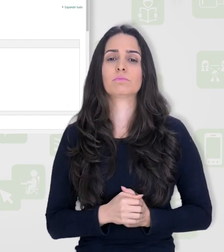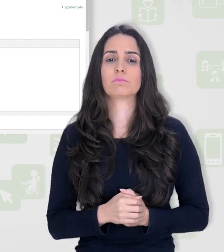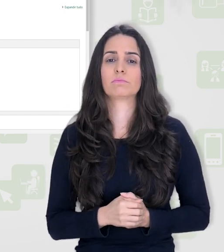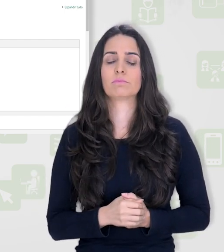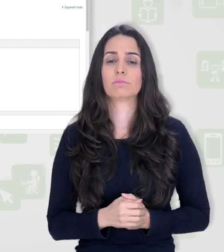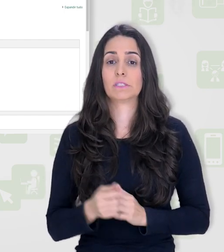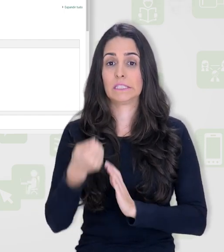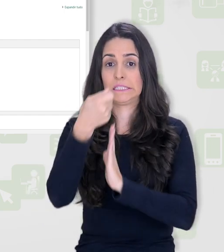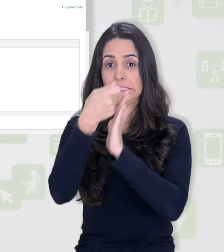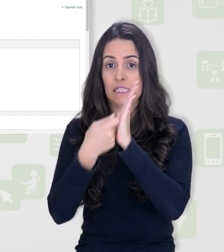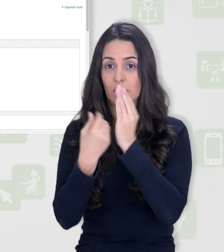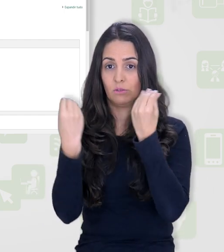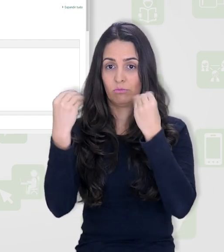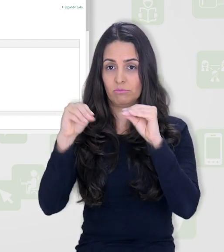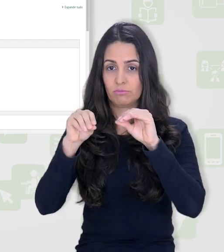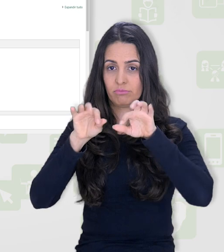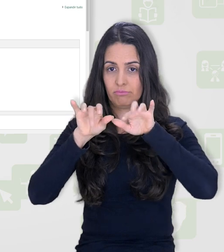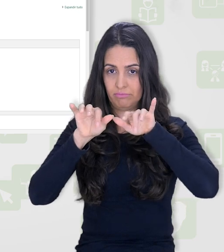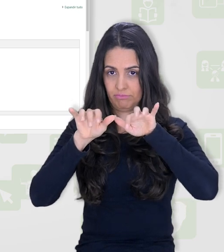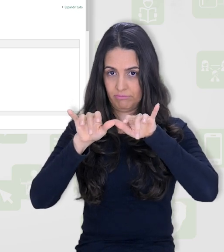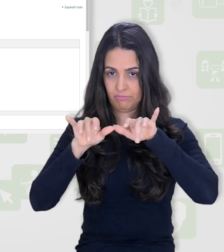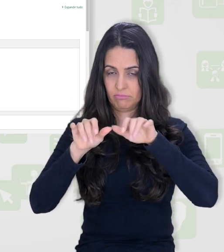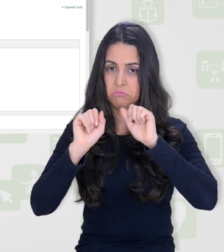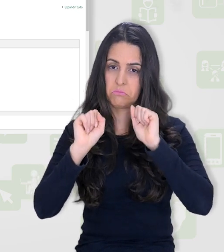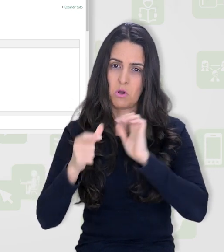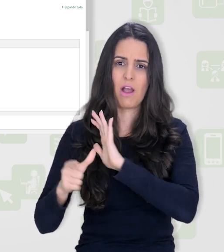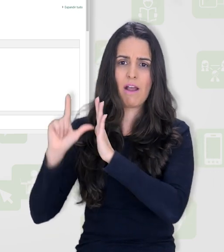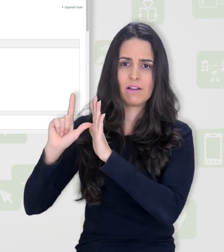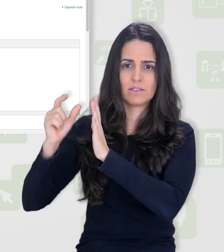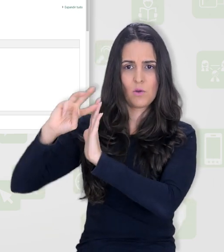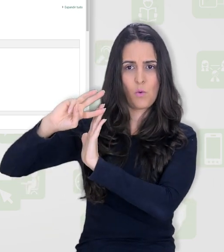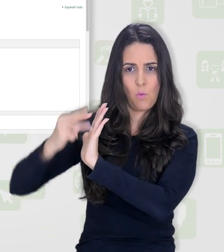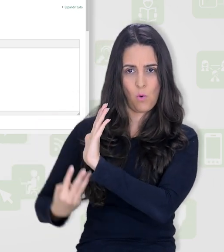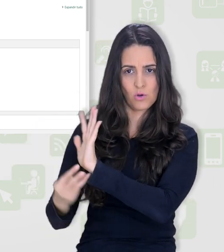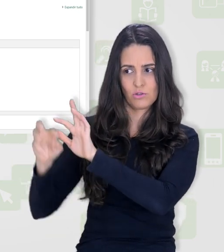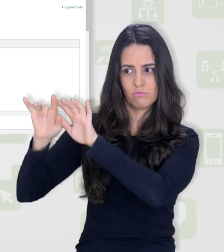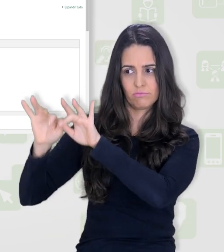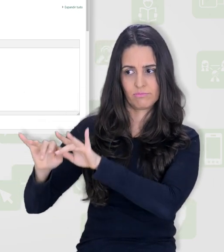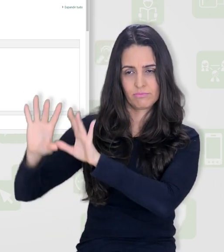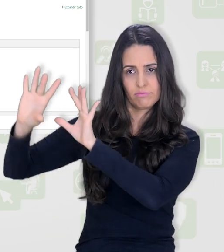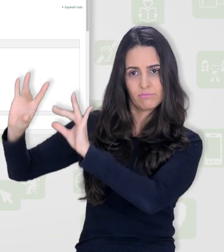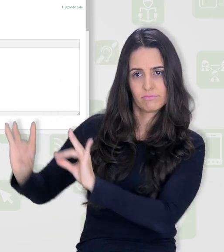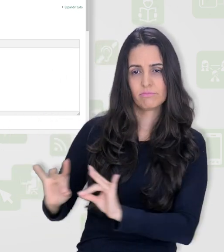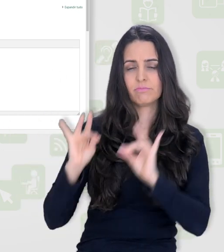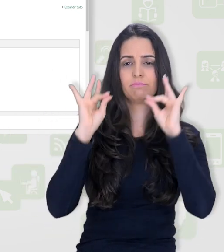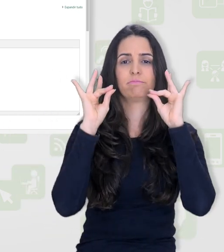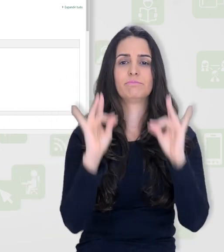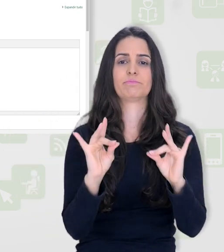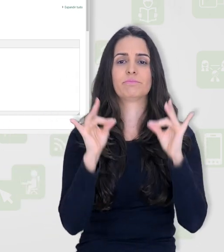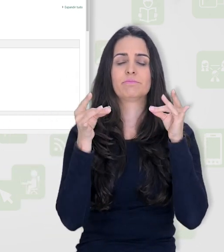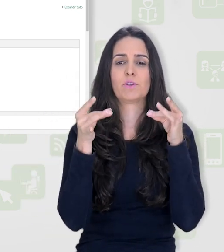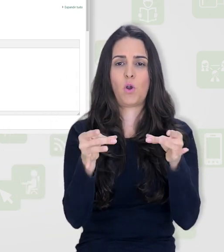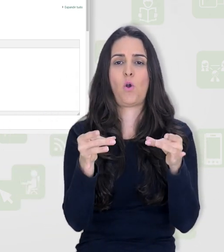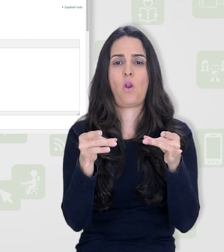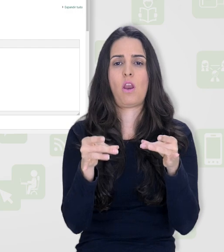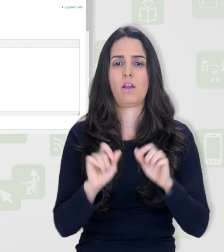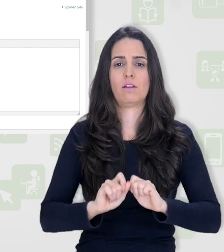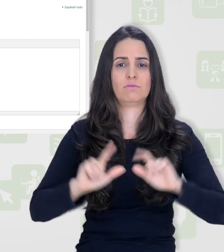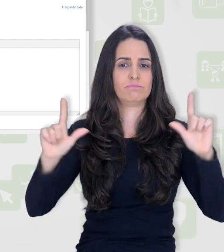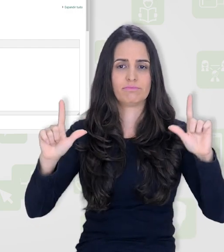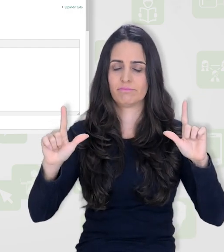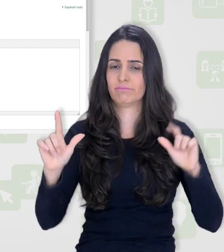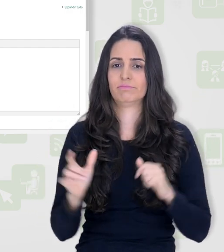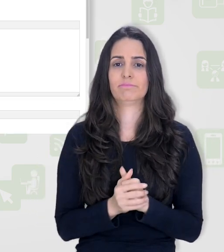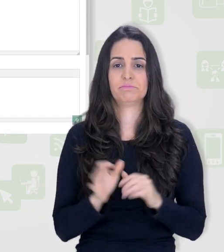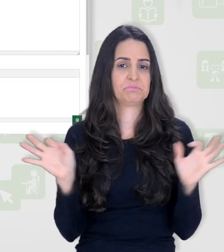o texto dessa questão, que eu posso previamente já ter copiado e colar